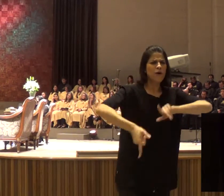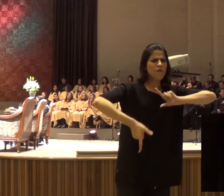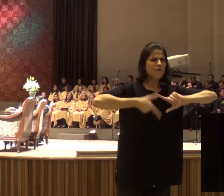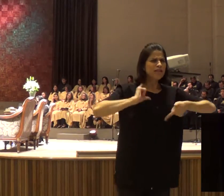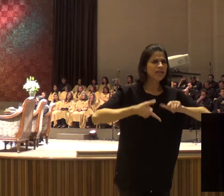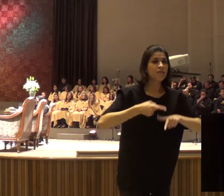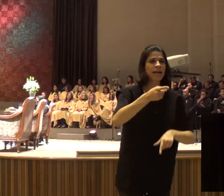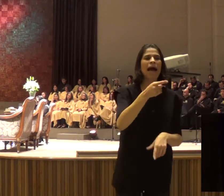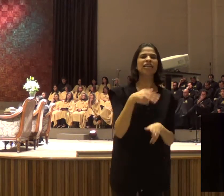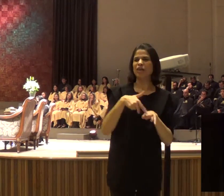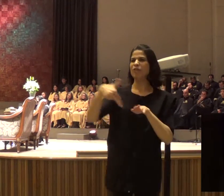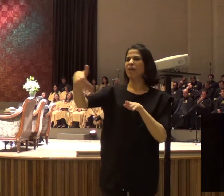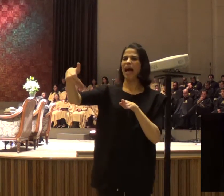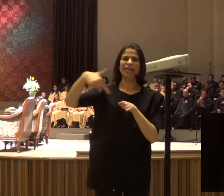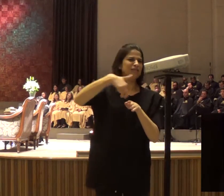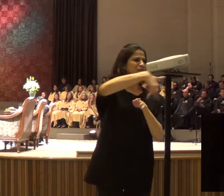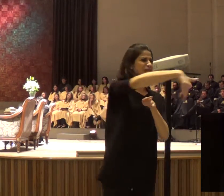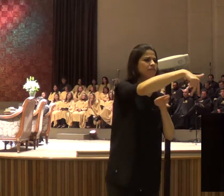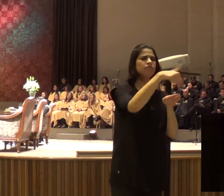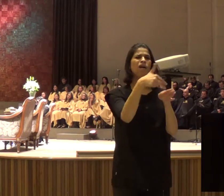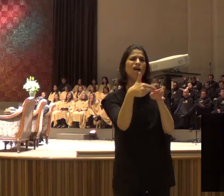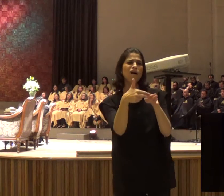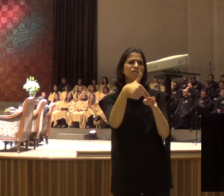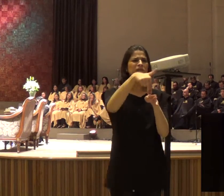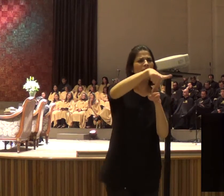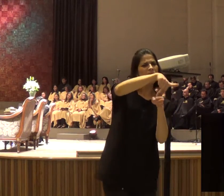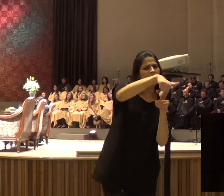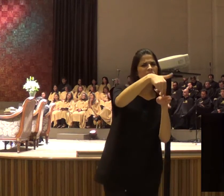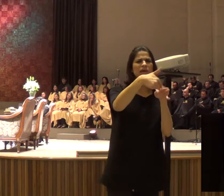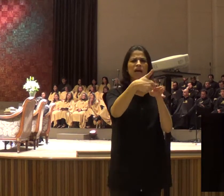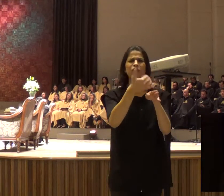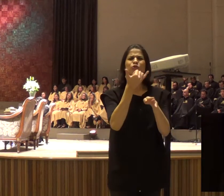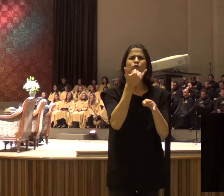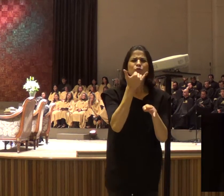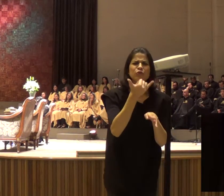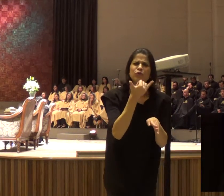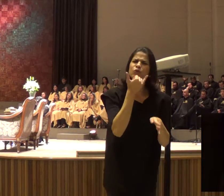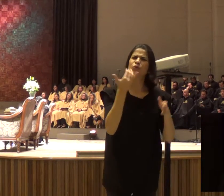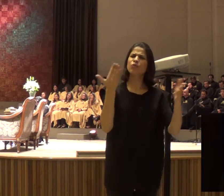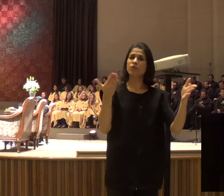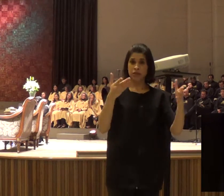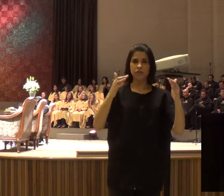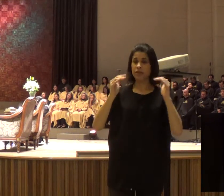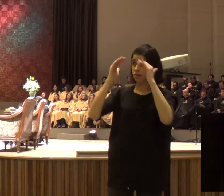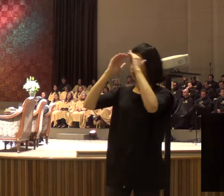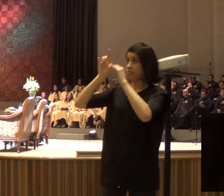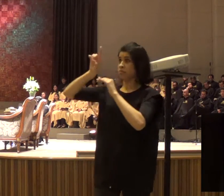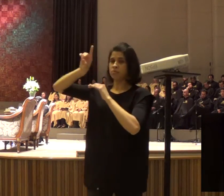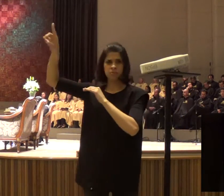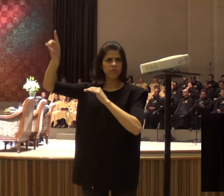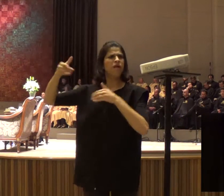para um lado, e para o outro, se o Senhor é Deus, sigam-no, mas se Baal é Deus,